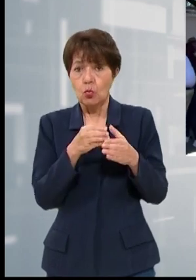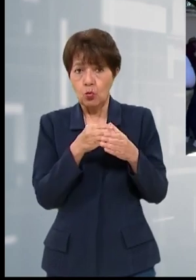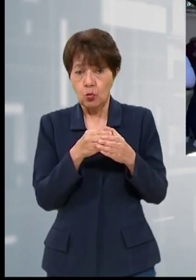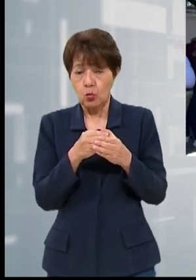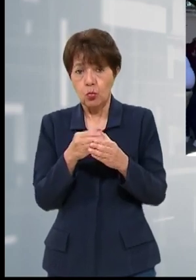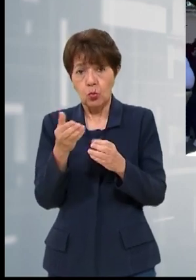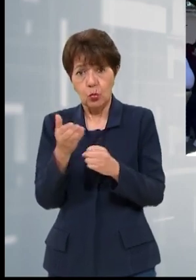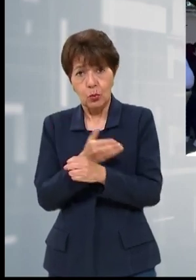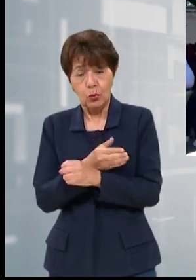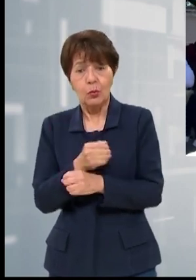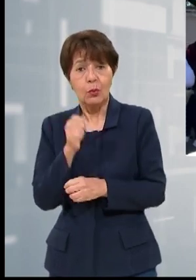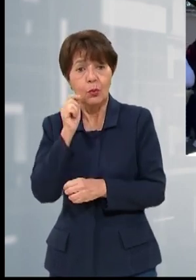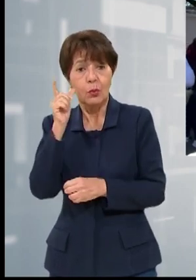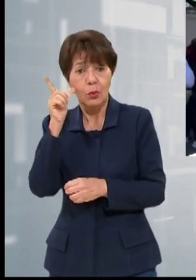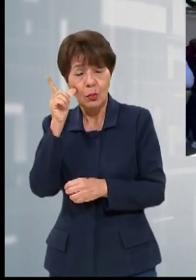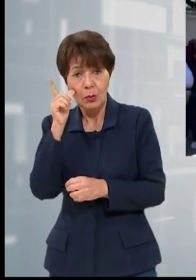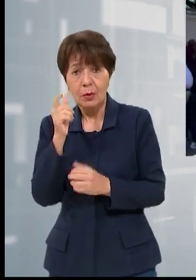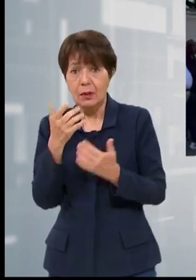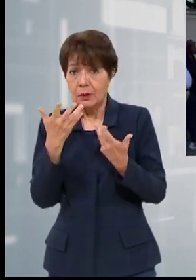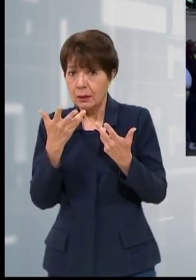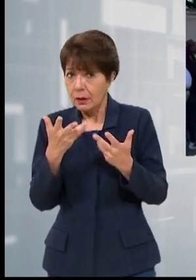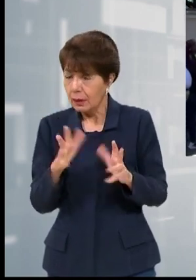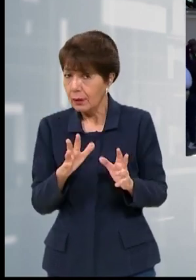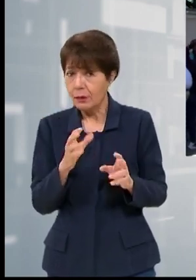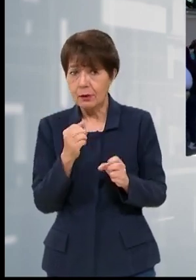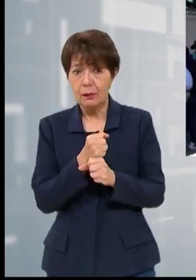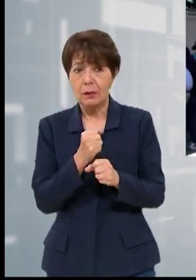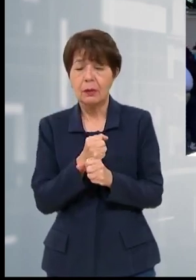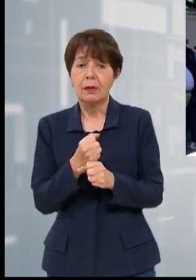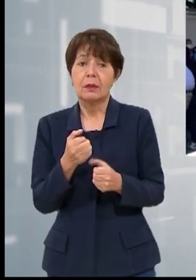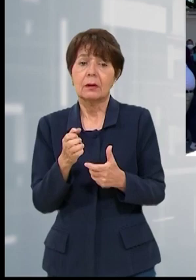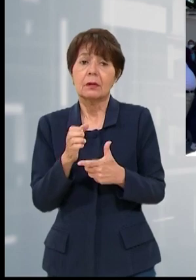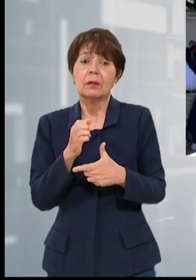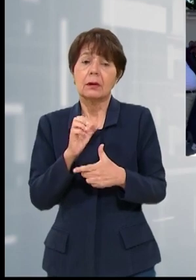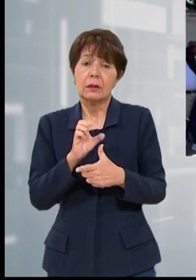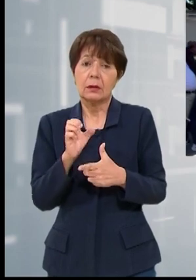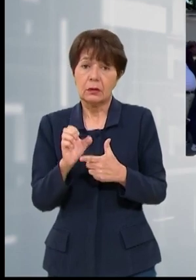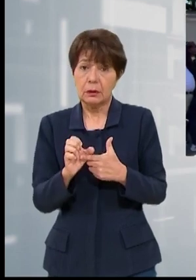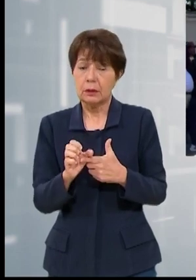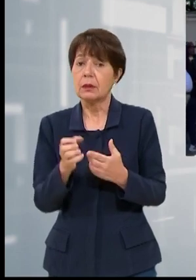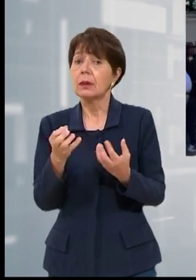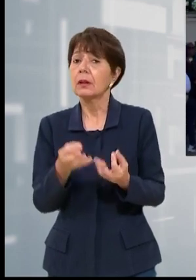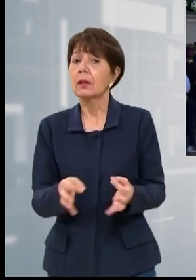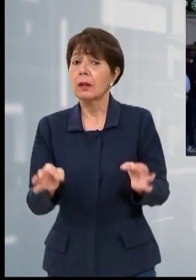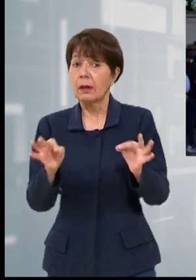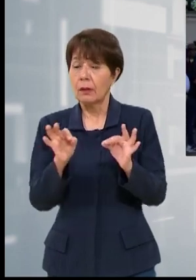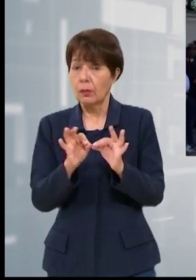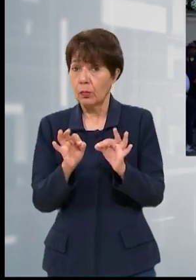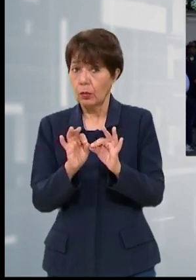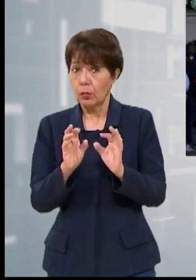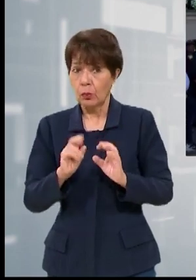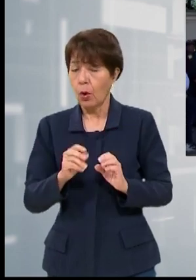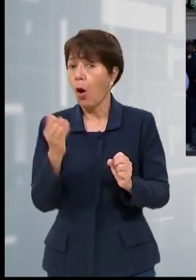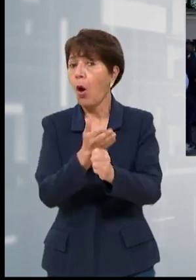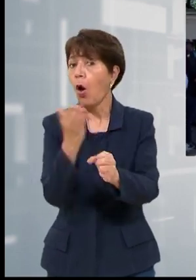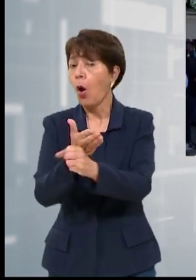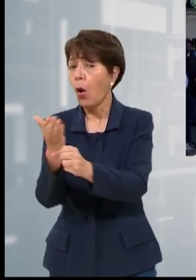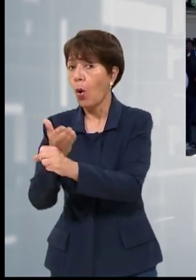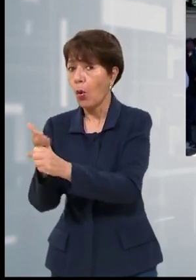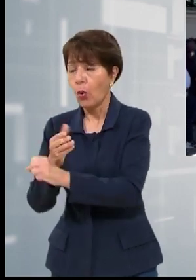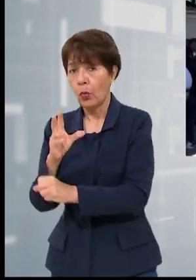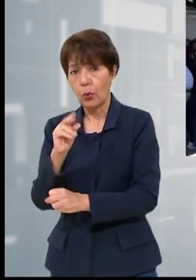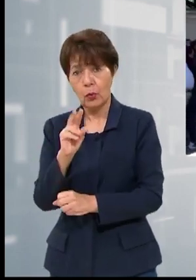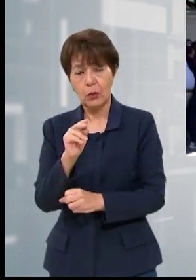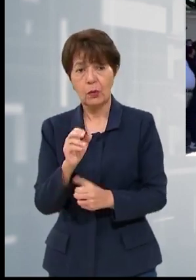gente de mayoría de edad que ya le dieron una vida al sana, que ya no van a ser productivos. Esa es una manera de reestructurar las instituciones, no de votar a la calle o